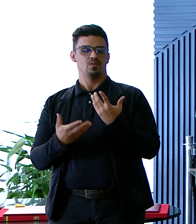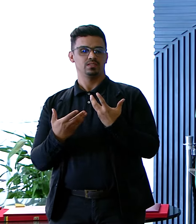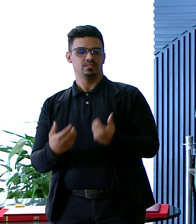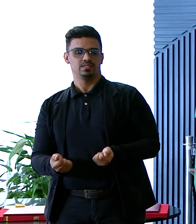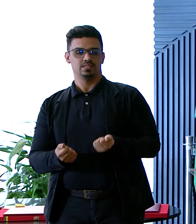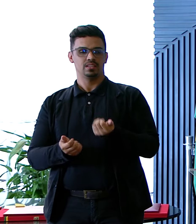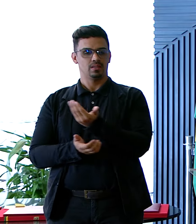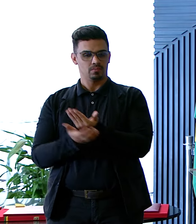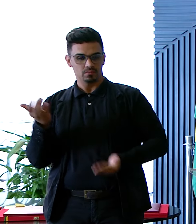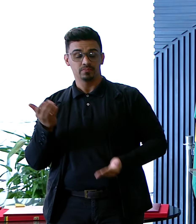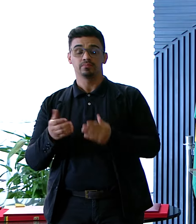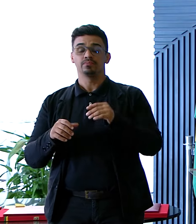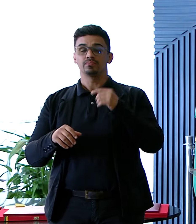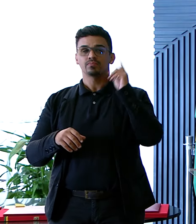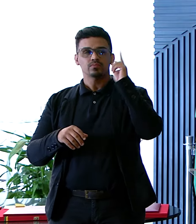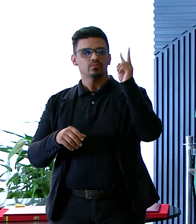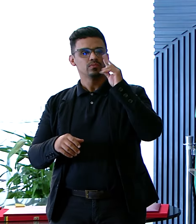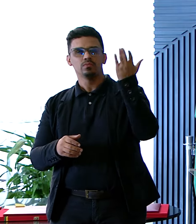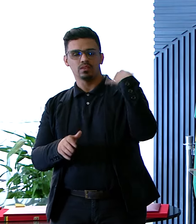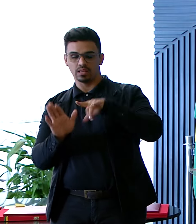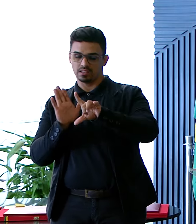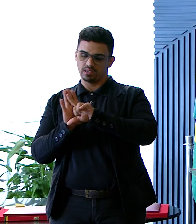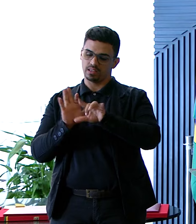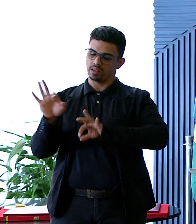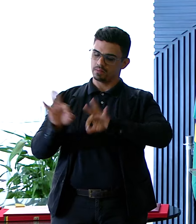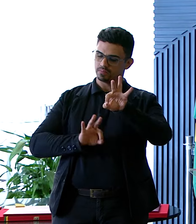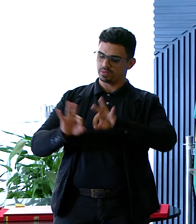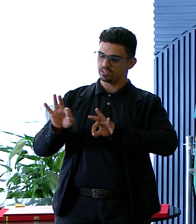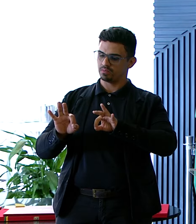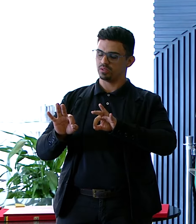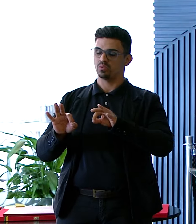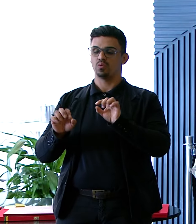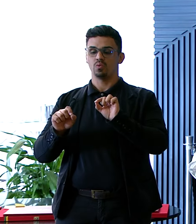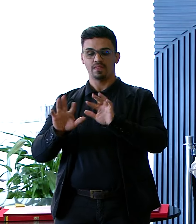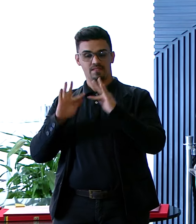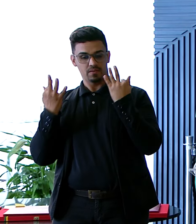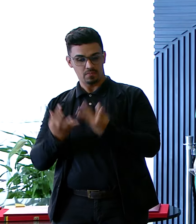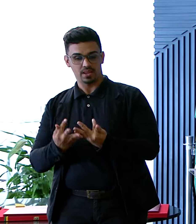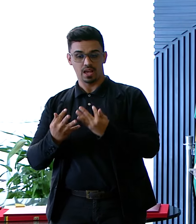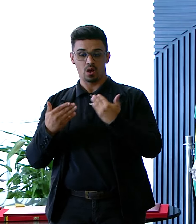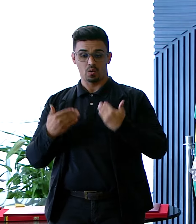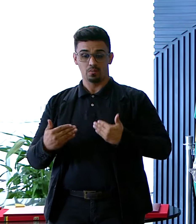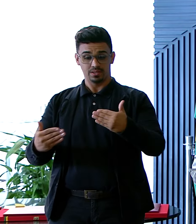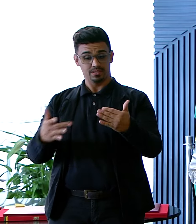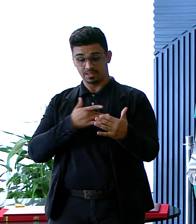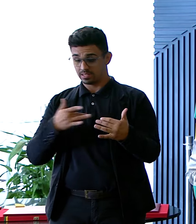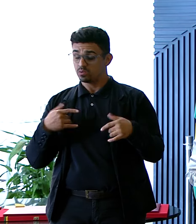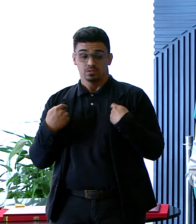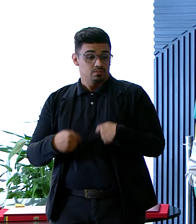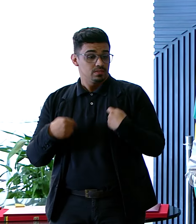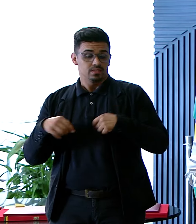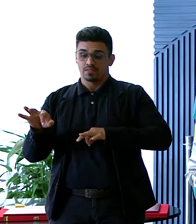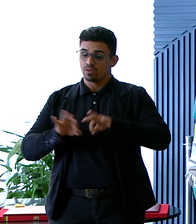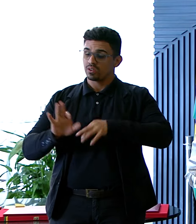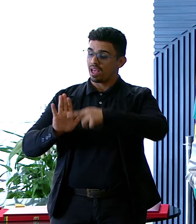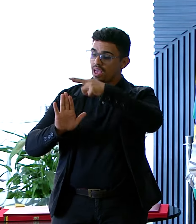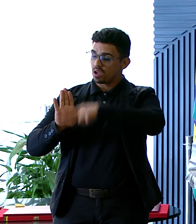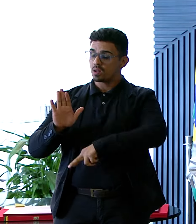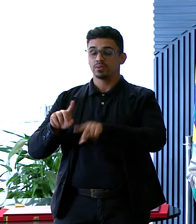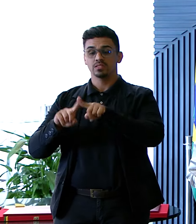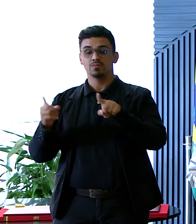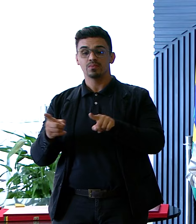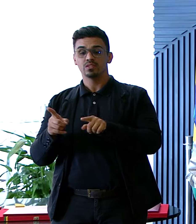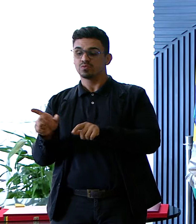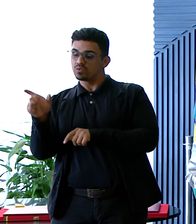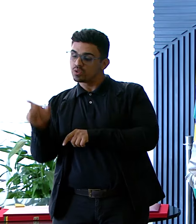regulamentamos E votamos a lei Do planejamento familiar O Ministério da Saúde Precisava fazer regulamentação Mas foi o